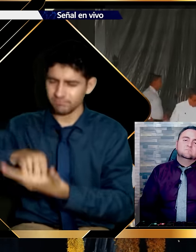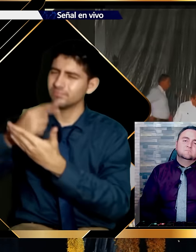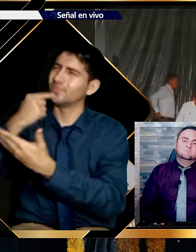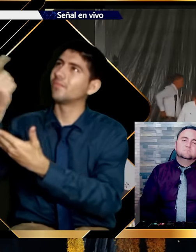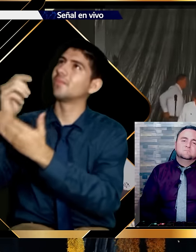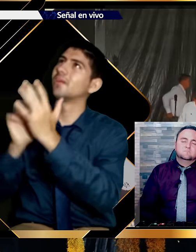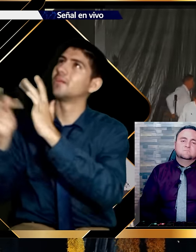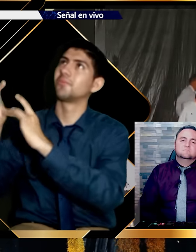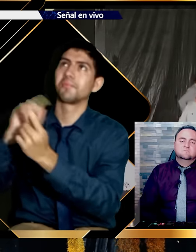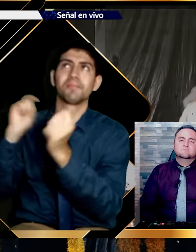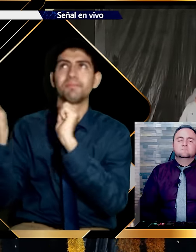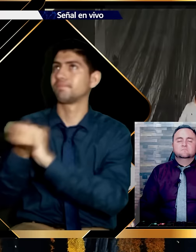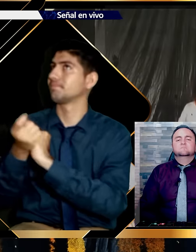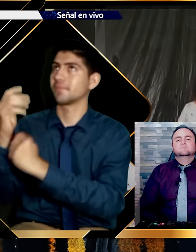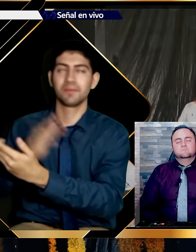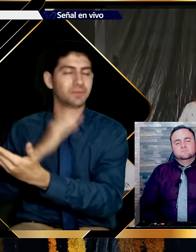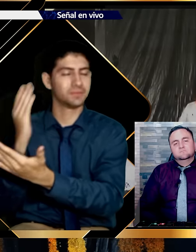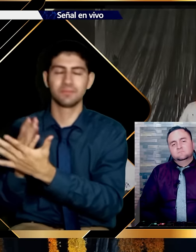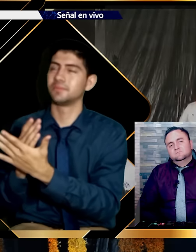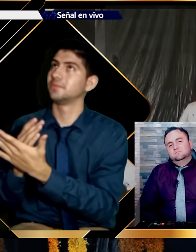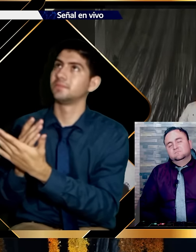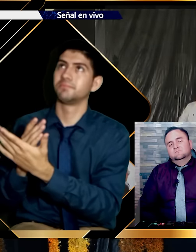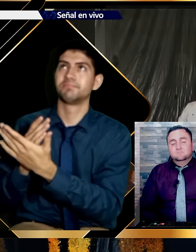Decidido a nunca cambiar la verdad.